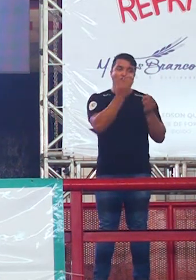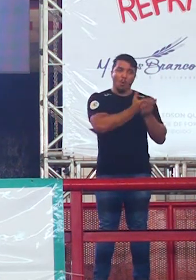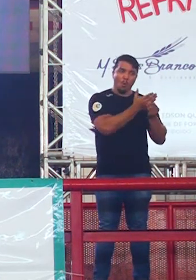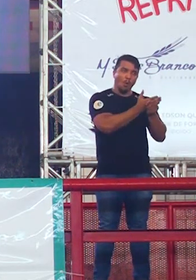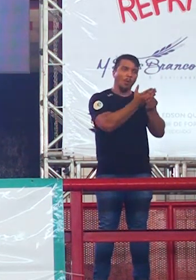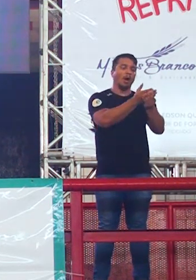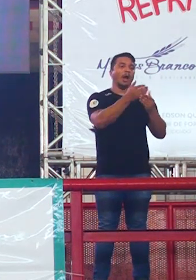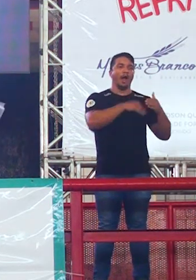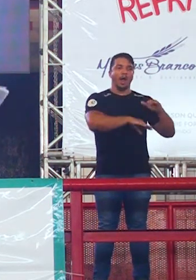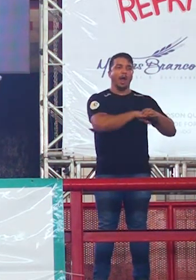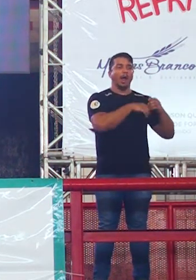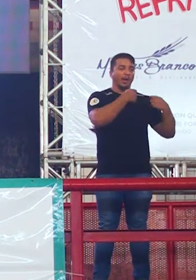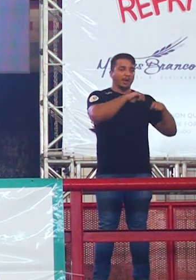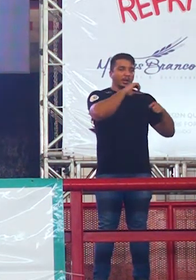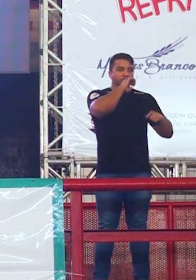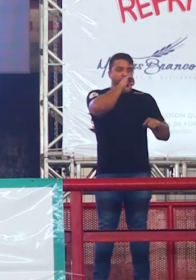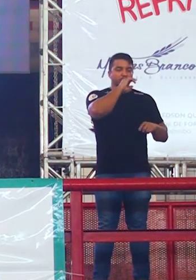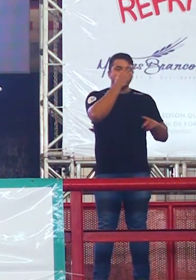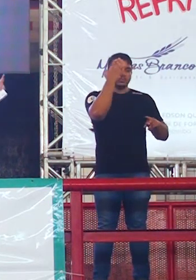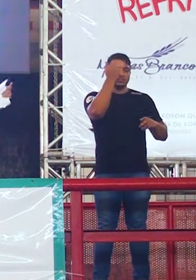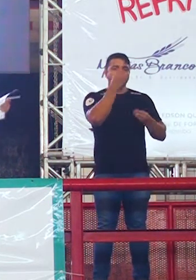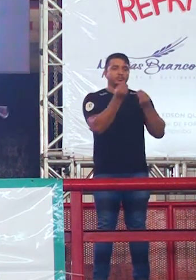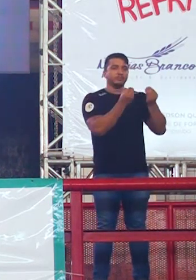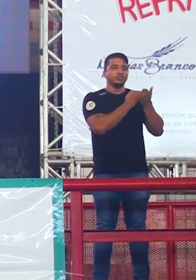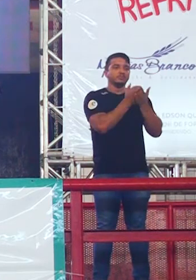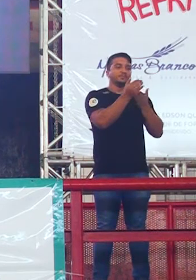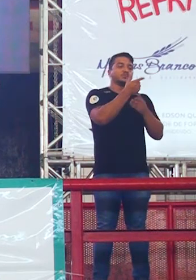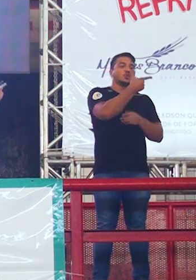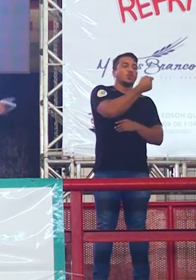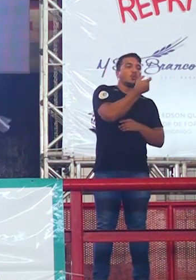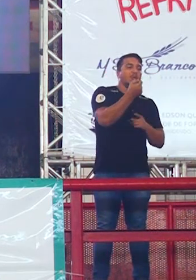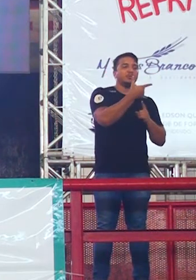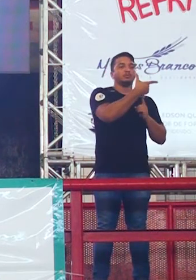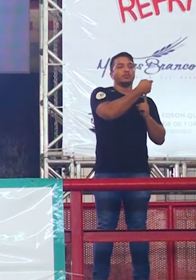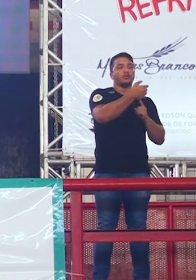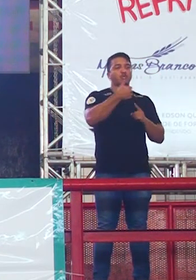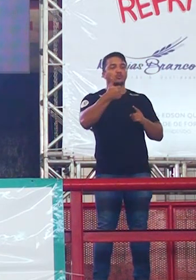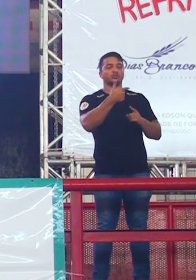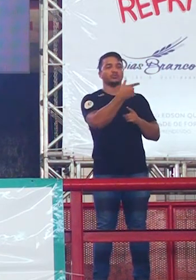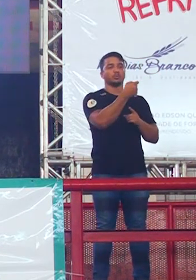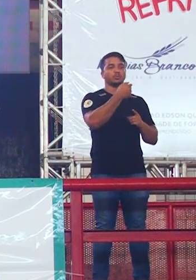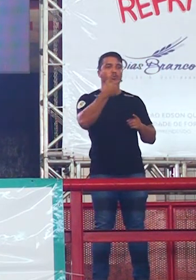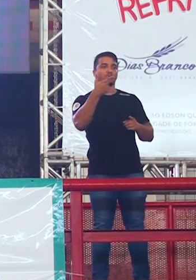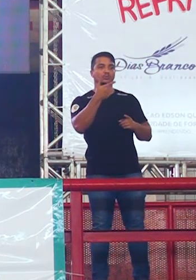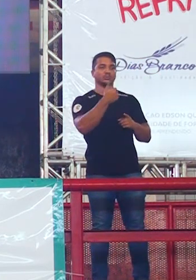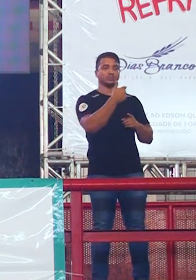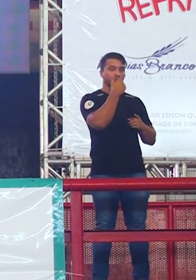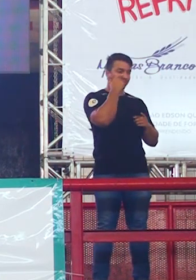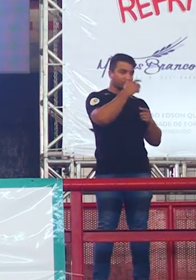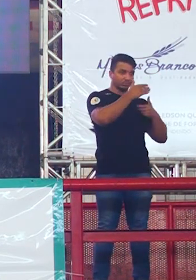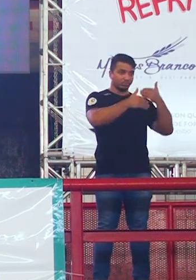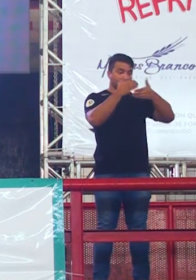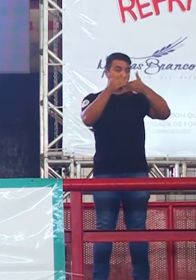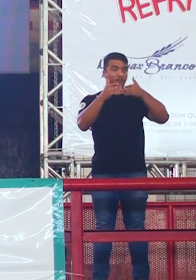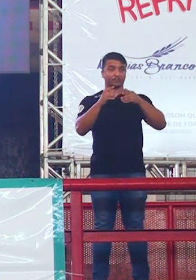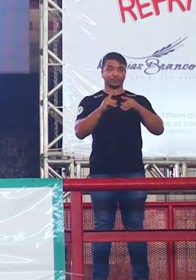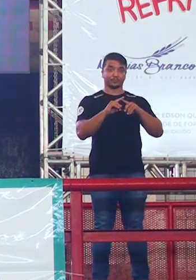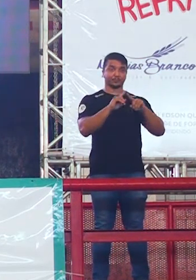Tem que ver para você perceber o que caiu desde 2000, 2001 e tal, mas especificando.